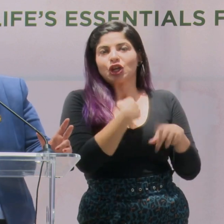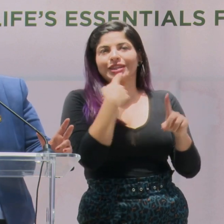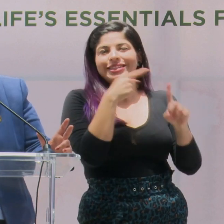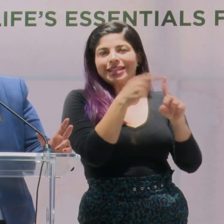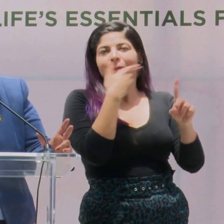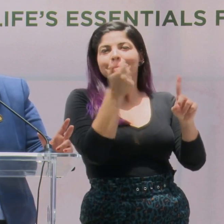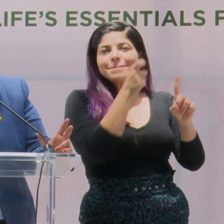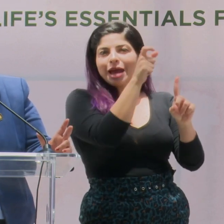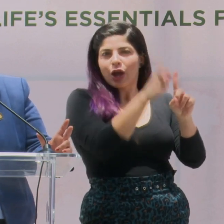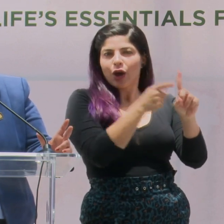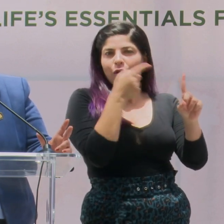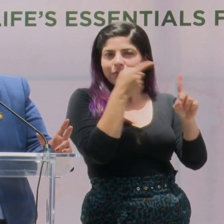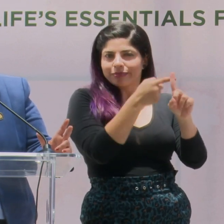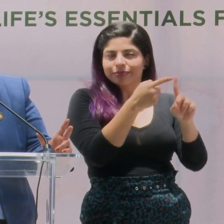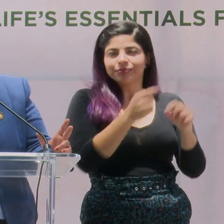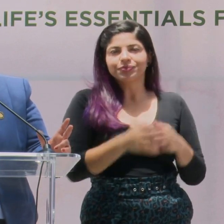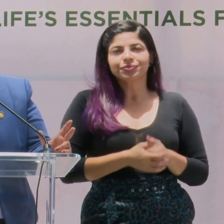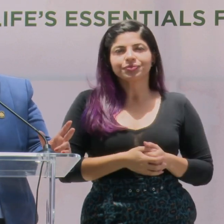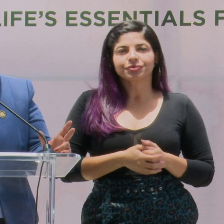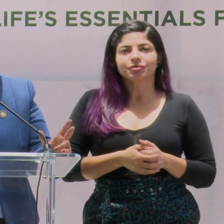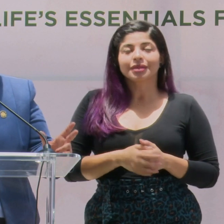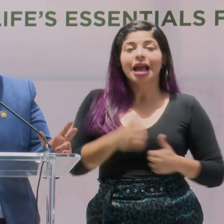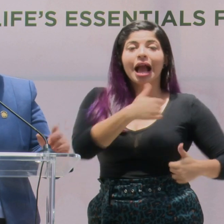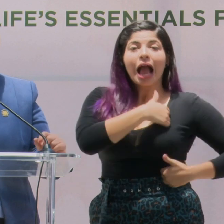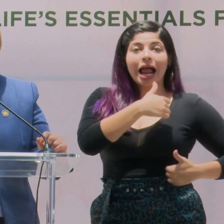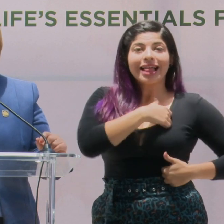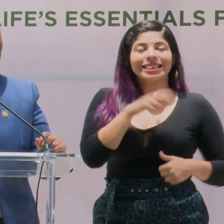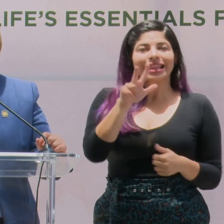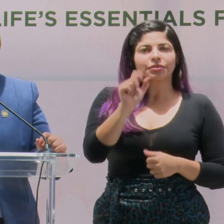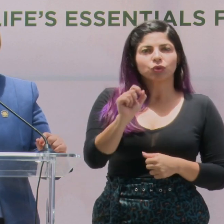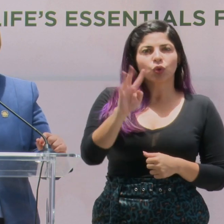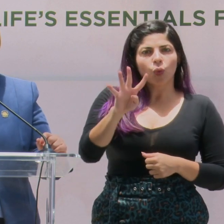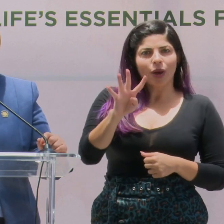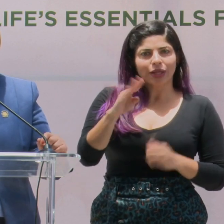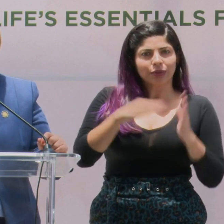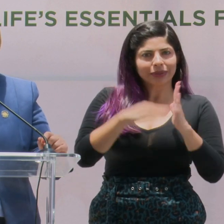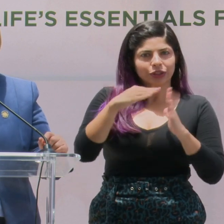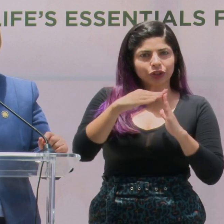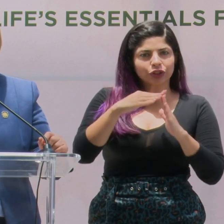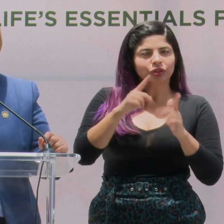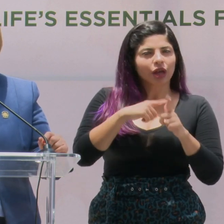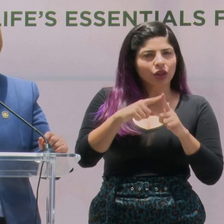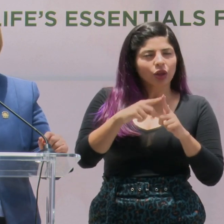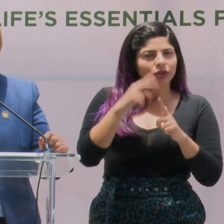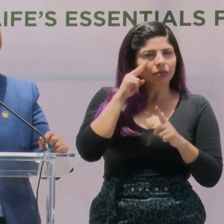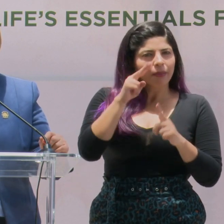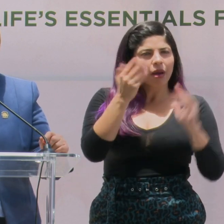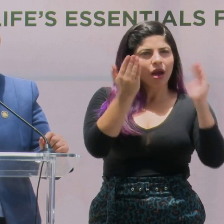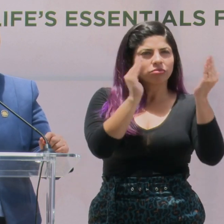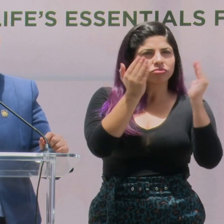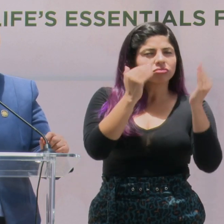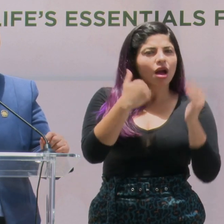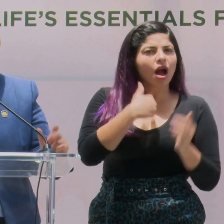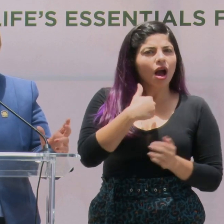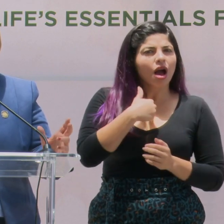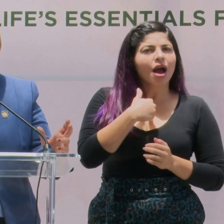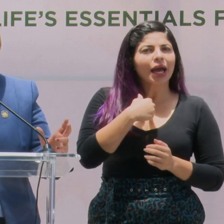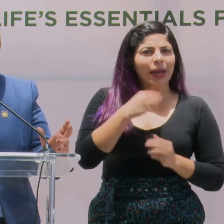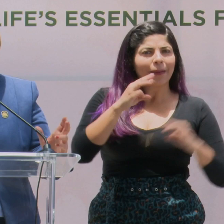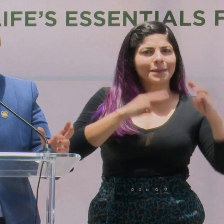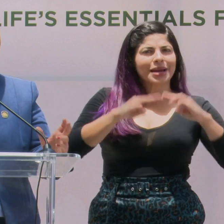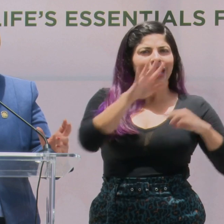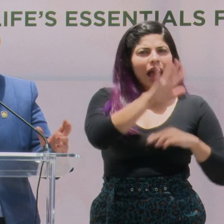prospectos. Y Canadá, 3.4 millones. Entonces, vemos cómo tenemos un